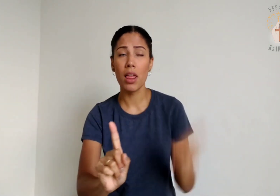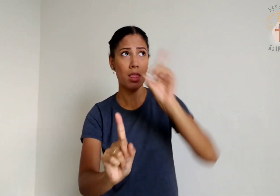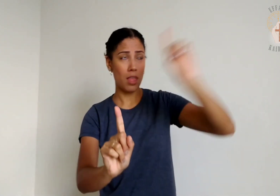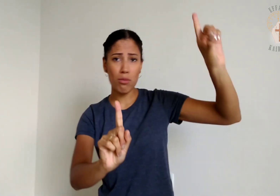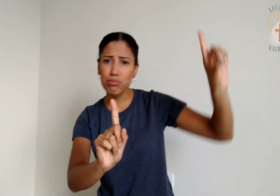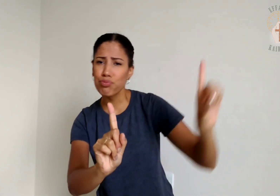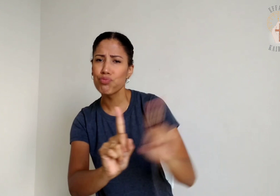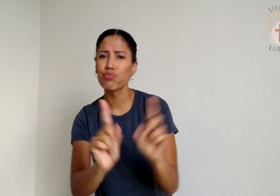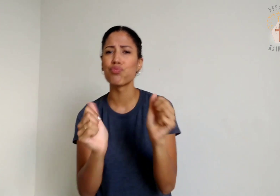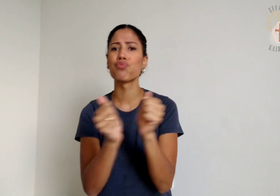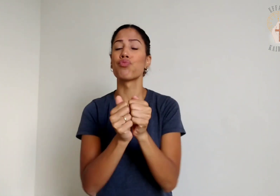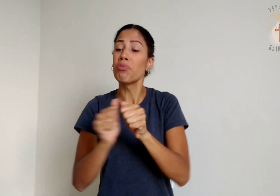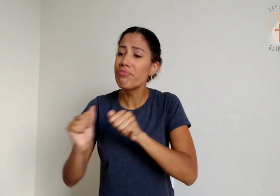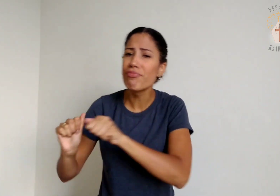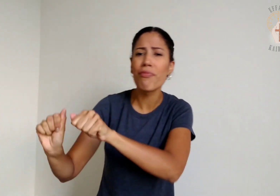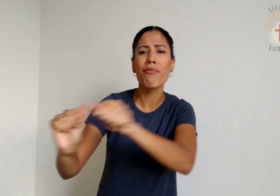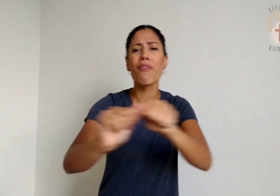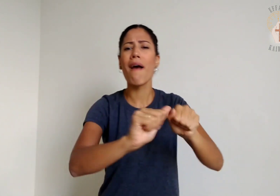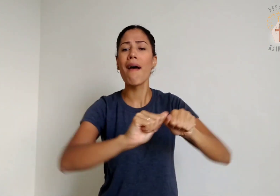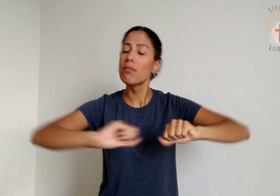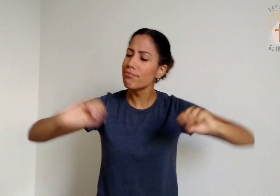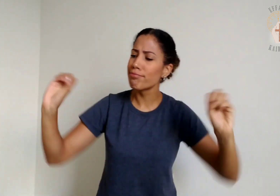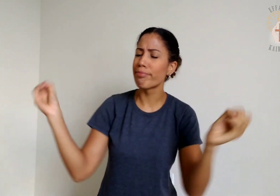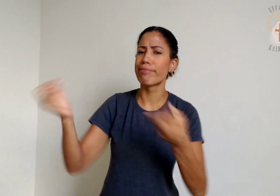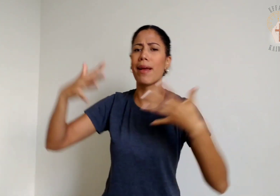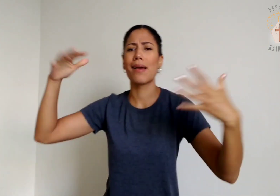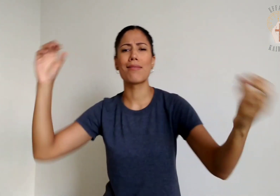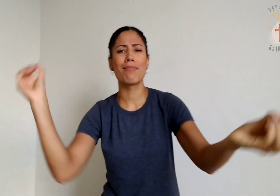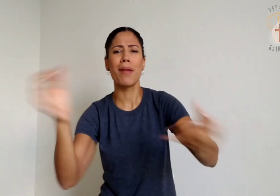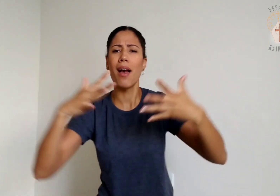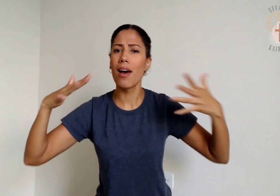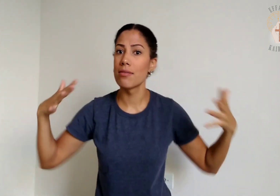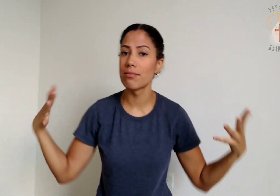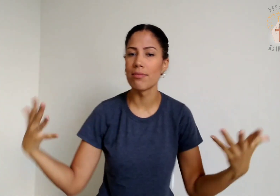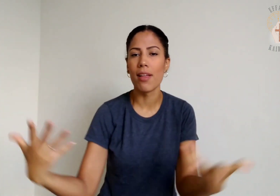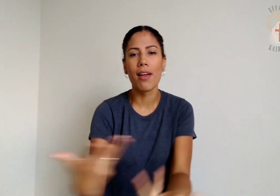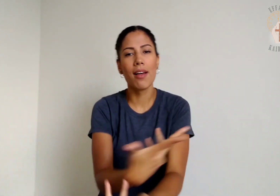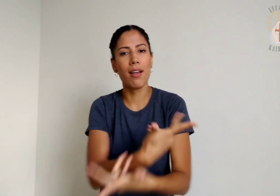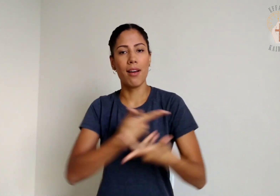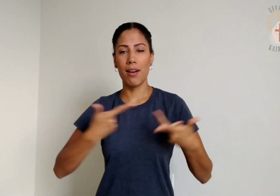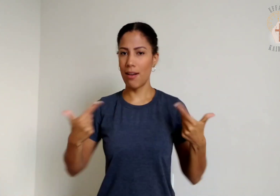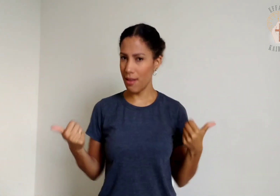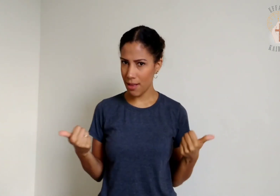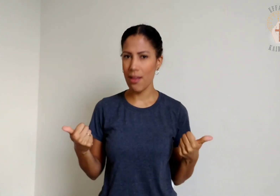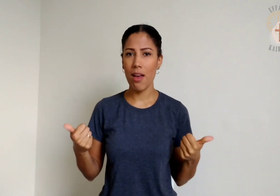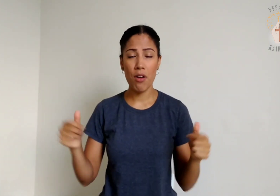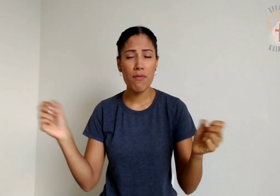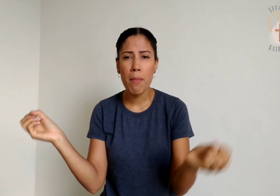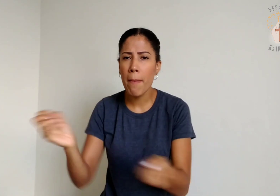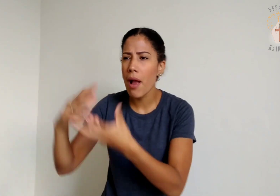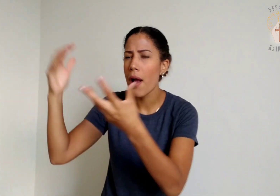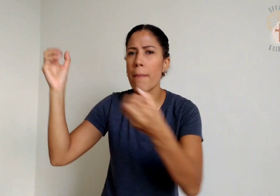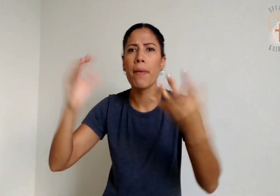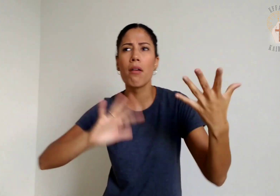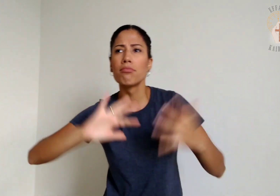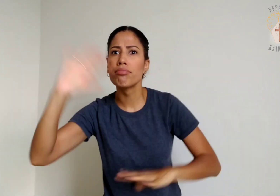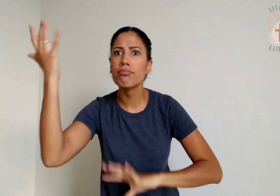pelos milagres, prodígios e sinais que